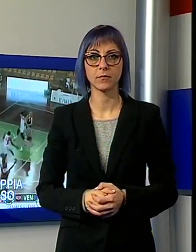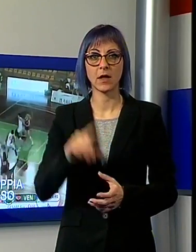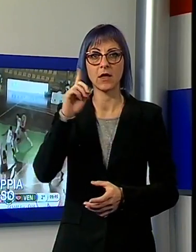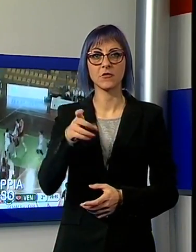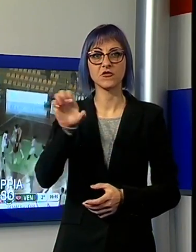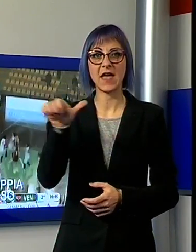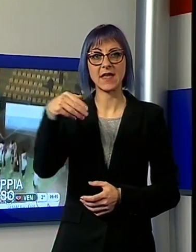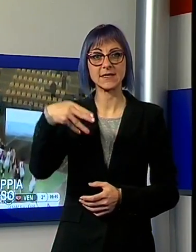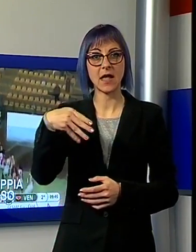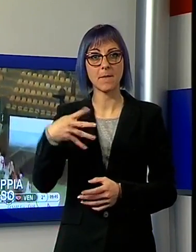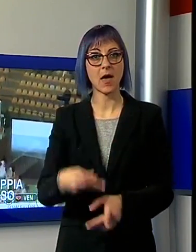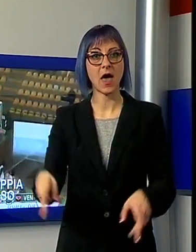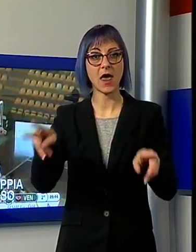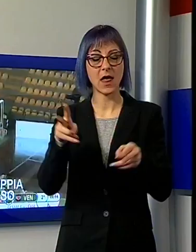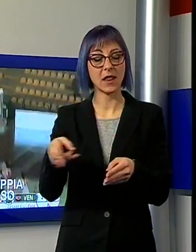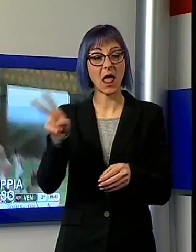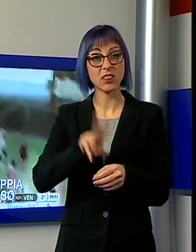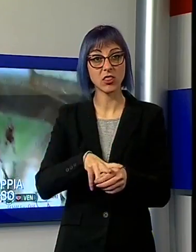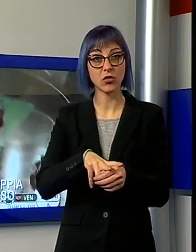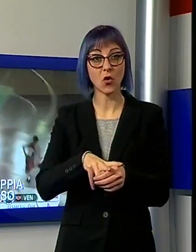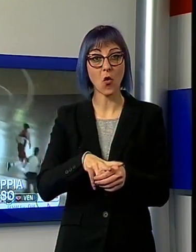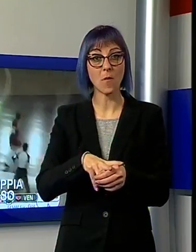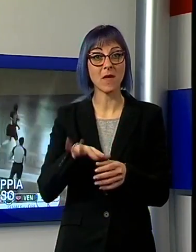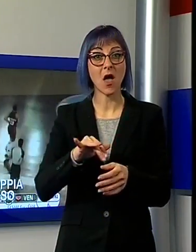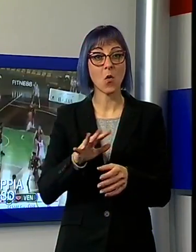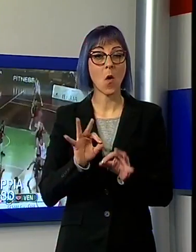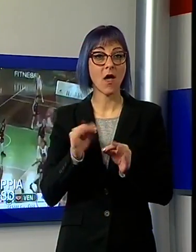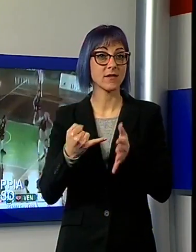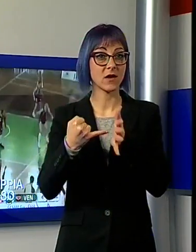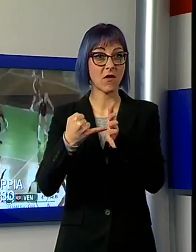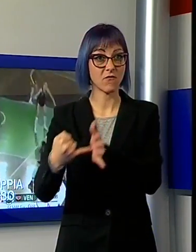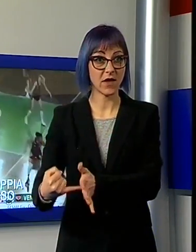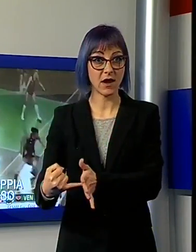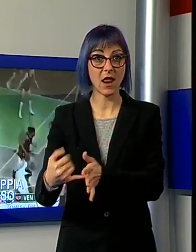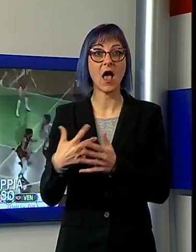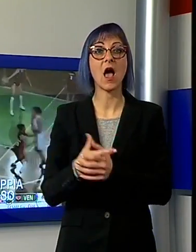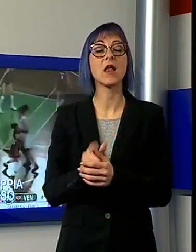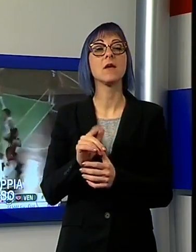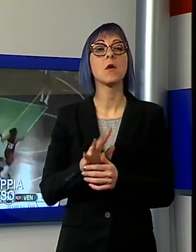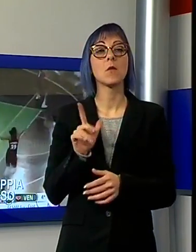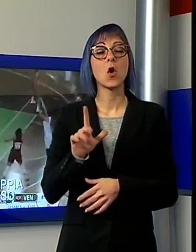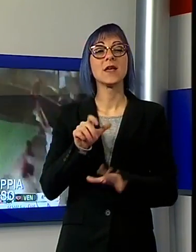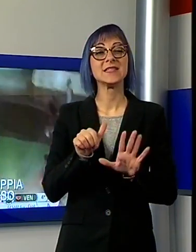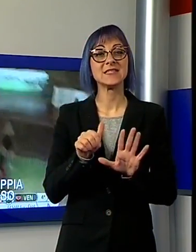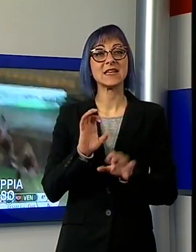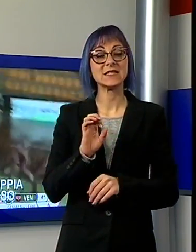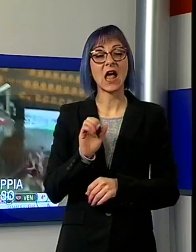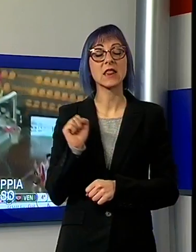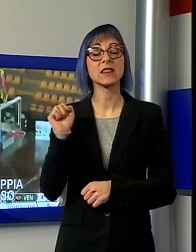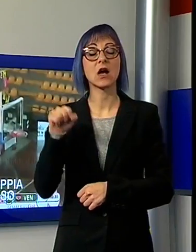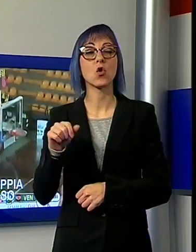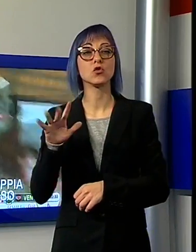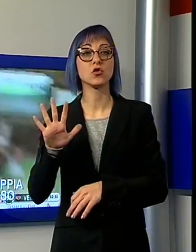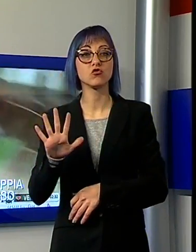finale ad un passo, successo sofferto ma prezioso delle bianco-rosse di Diamanti, che superano 60-54 la Reier